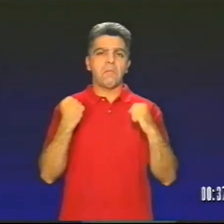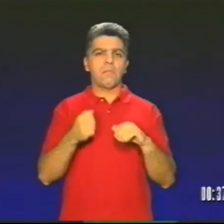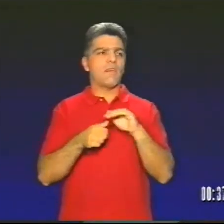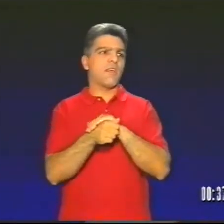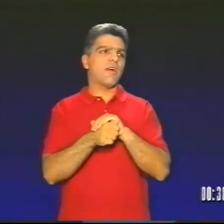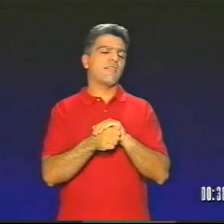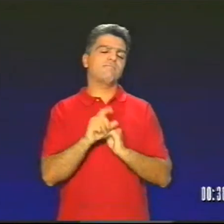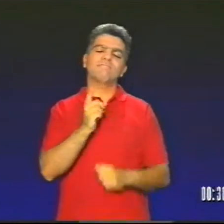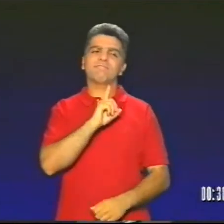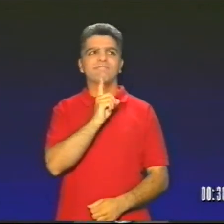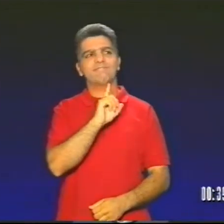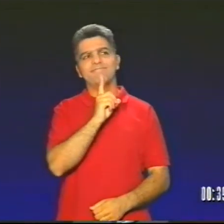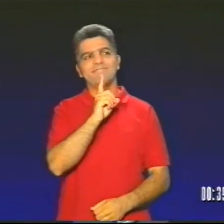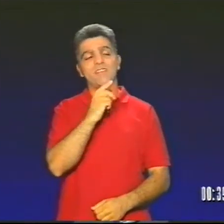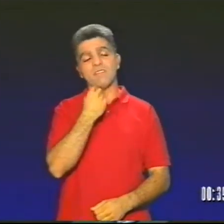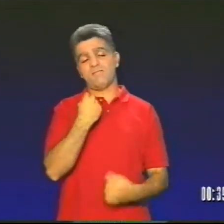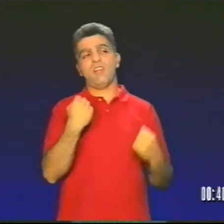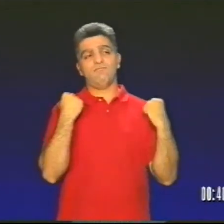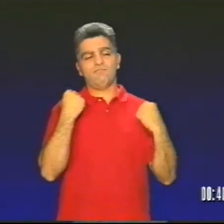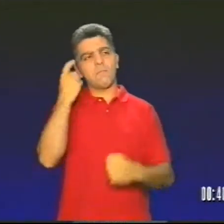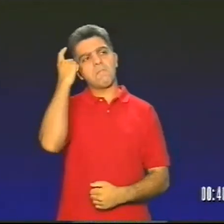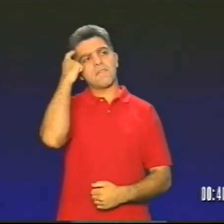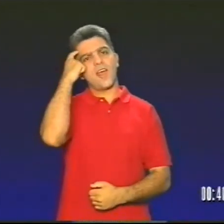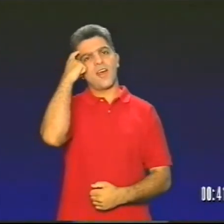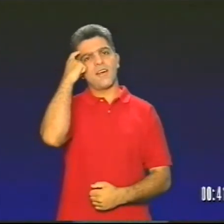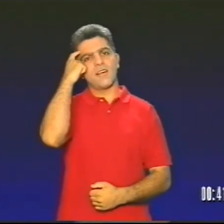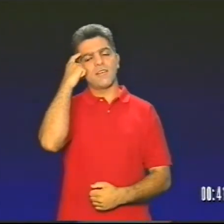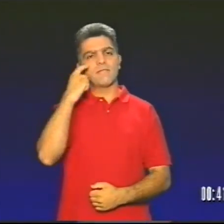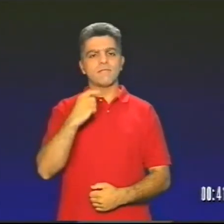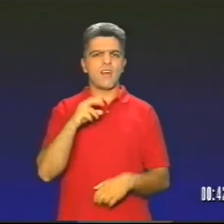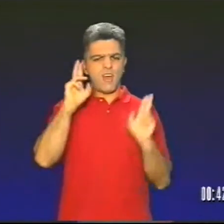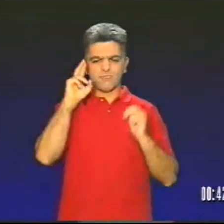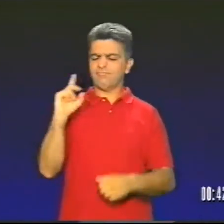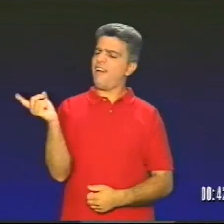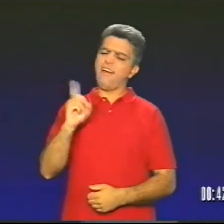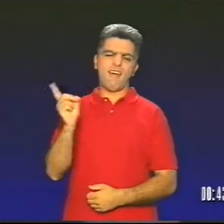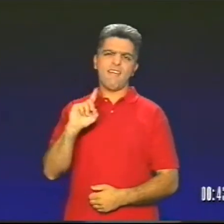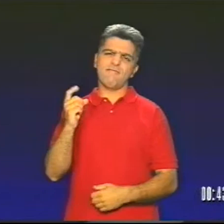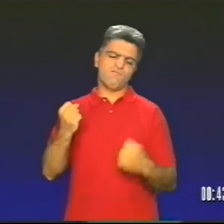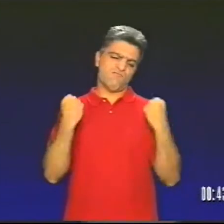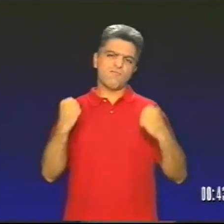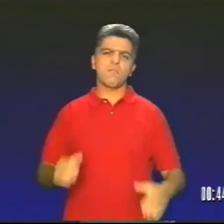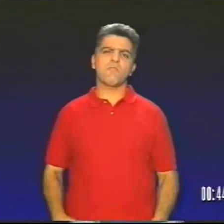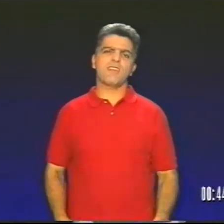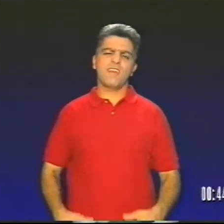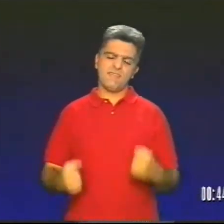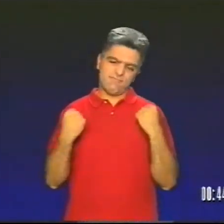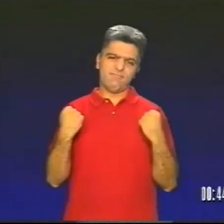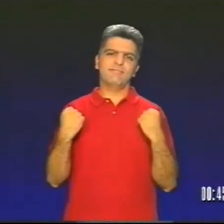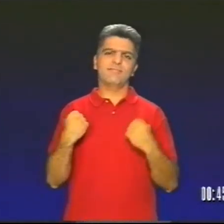τρέχω πάρα πολύ γρήγορα Η Χελώνα όμως το έλεγε, όχι Το σημαντικότερο πράγμα στον άνθρωπο είναι το μυαλό Όχι, όχι,